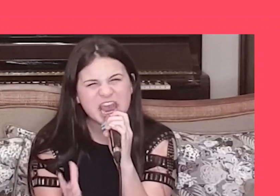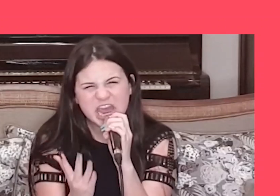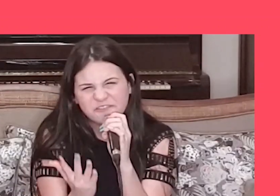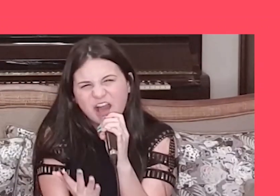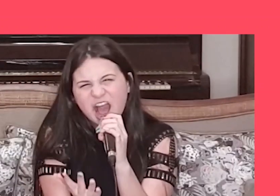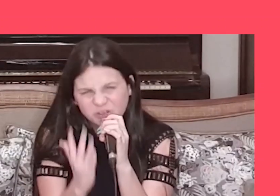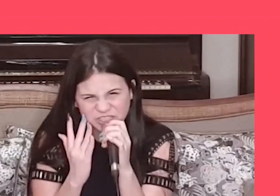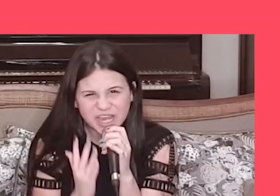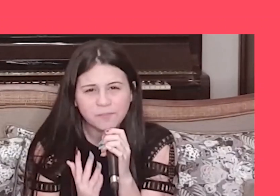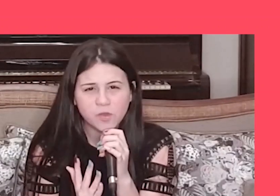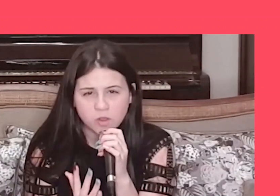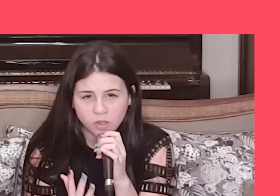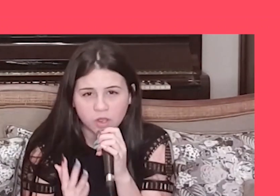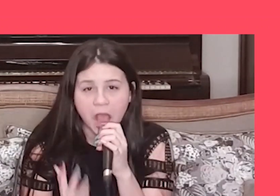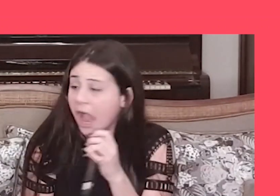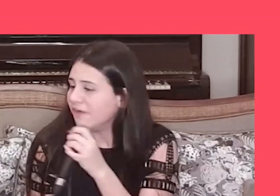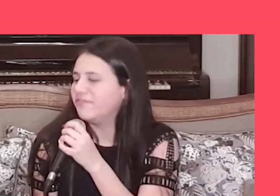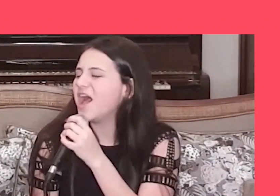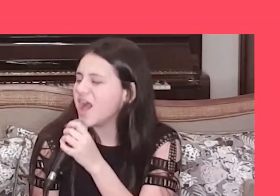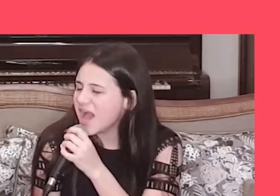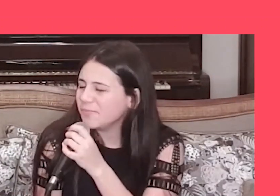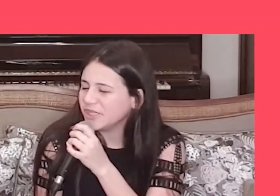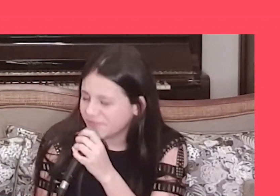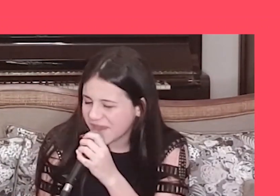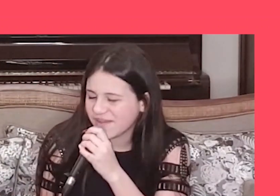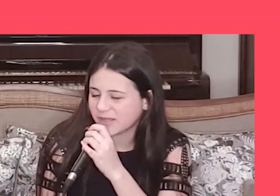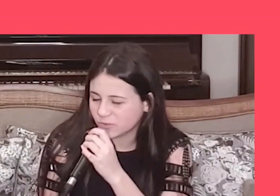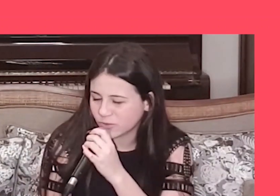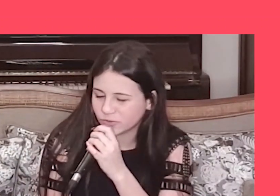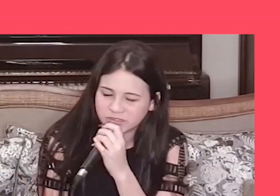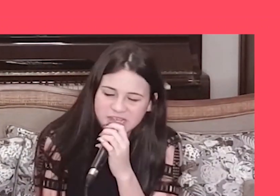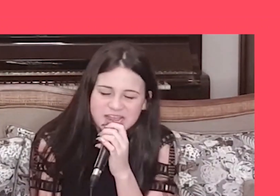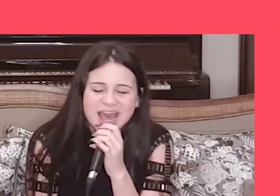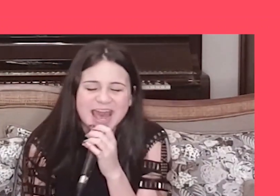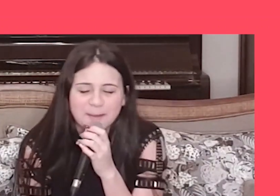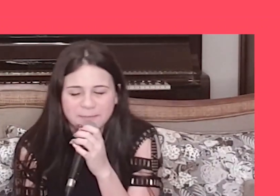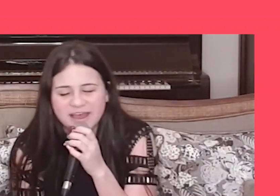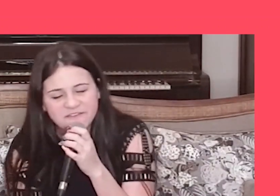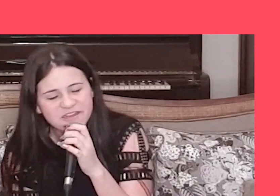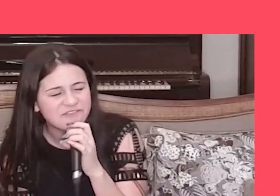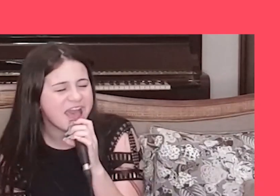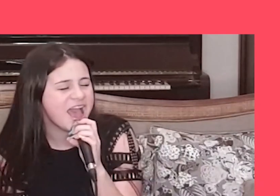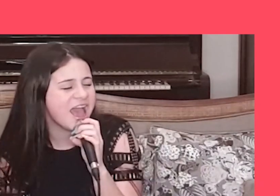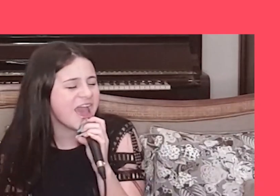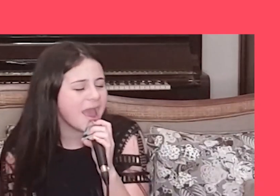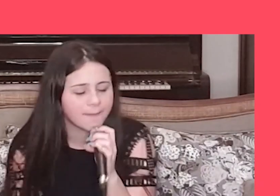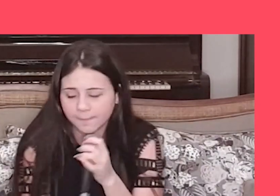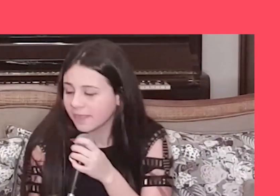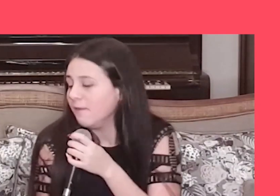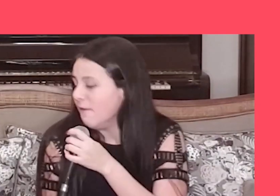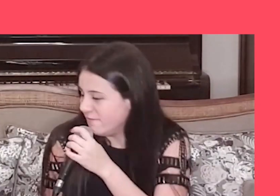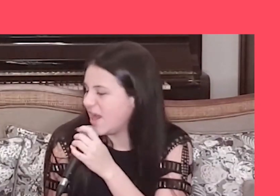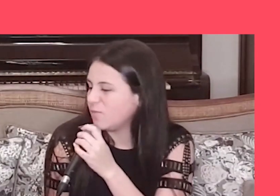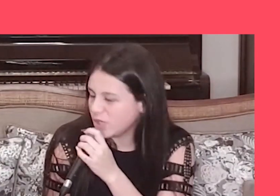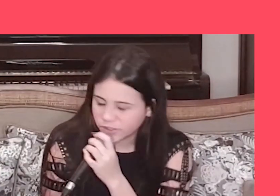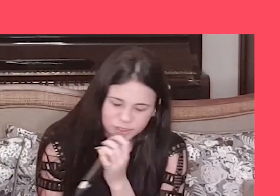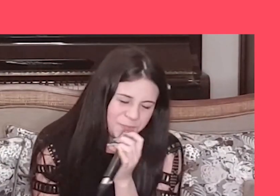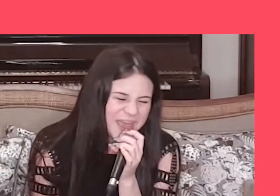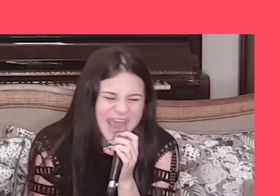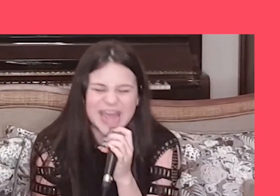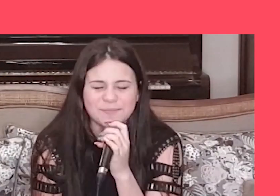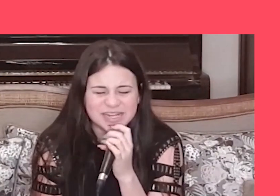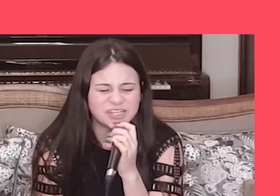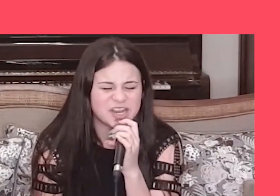que volte, amor Vamos viver tudo que há pra viver Vamos